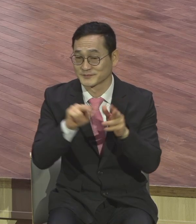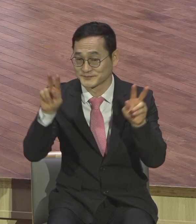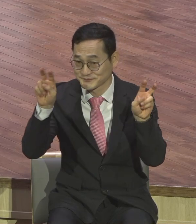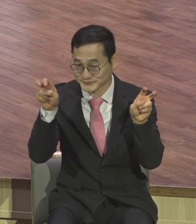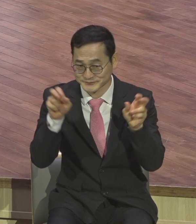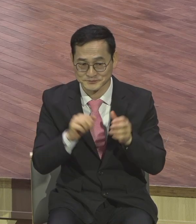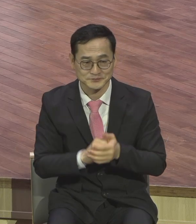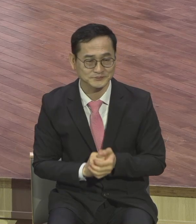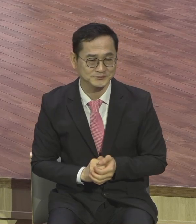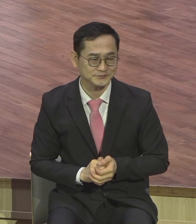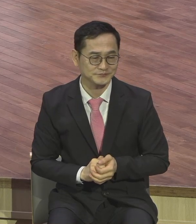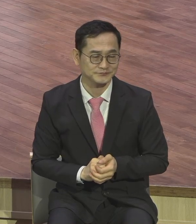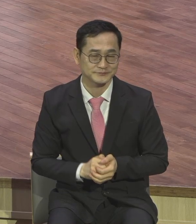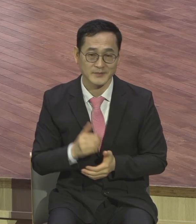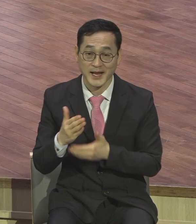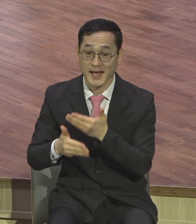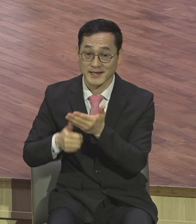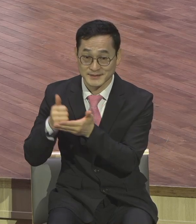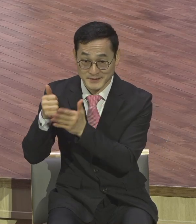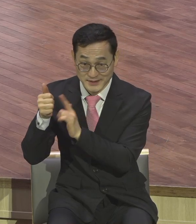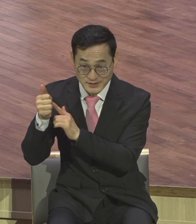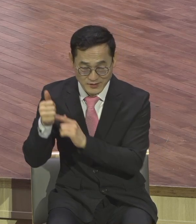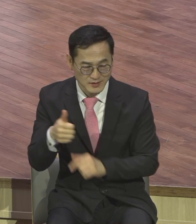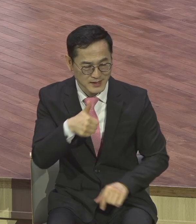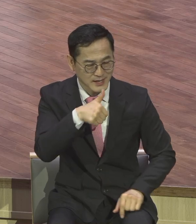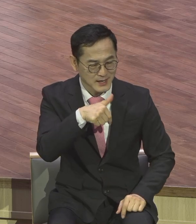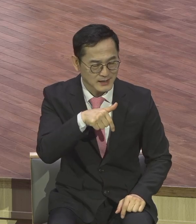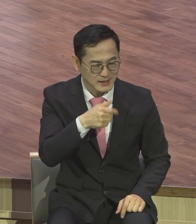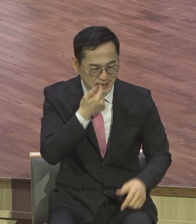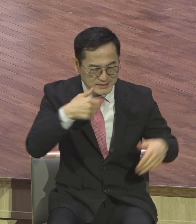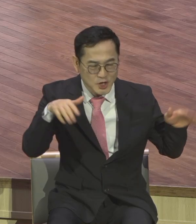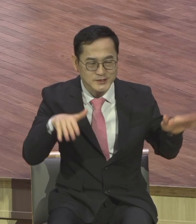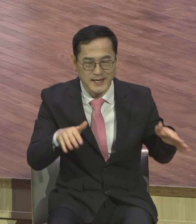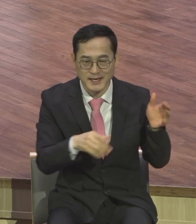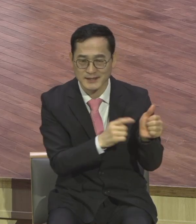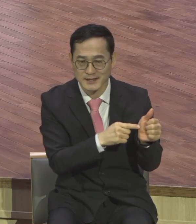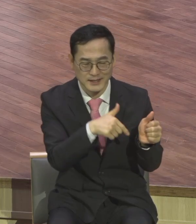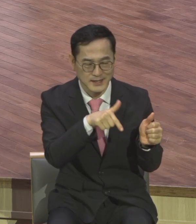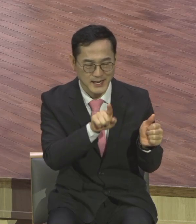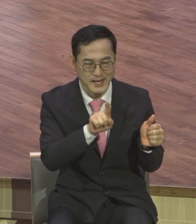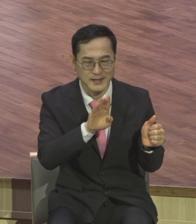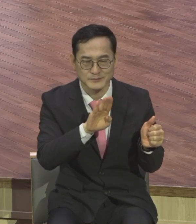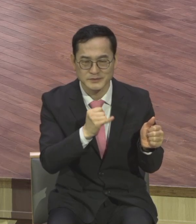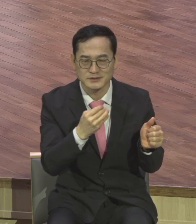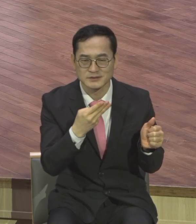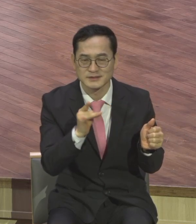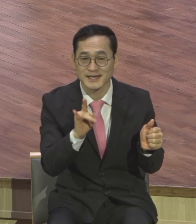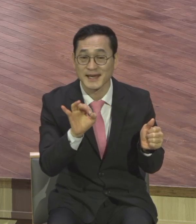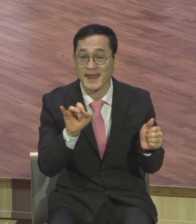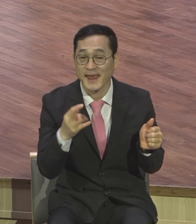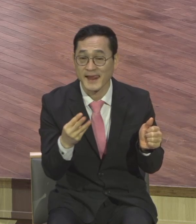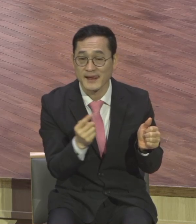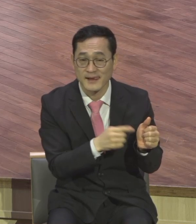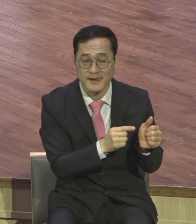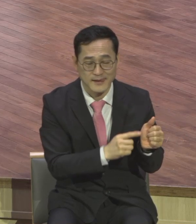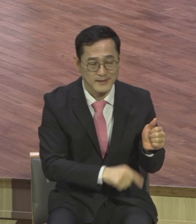하나님께서 천사장 가브리엘을 그렇게 부르셔서 세상에 가서 가장